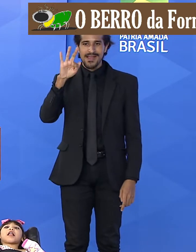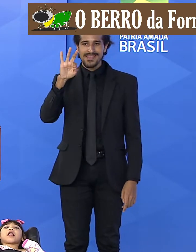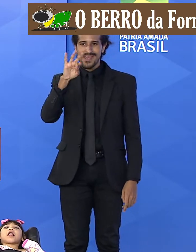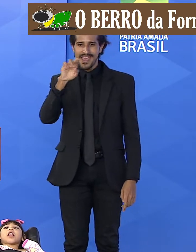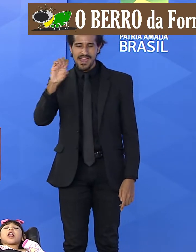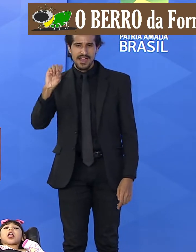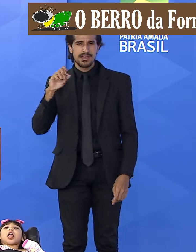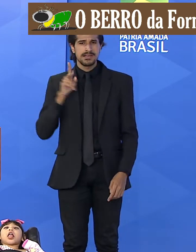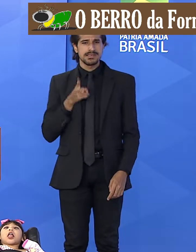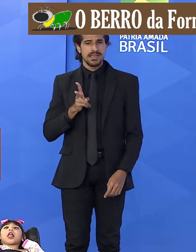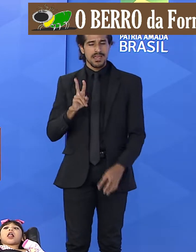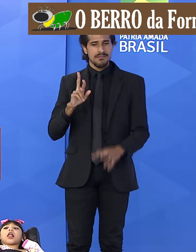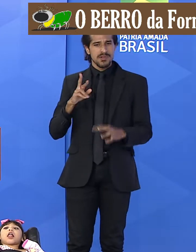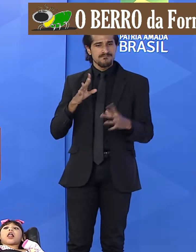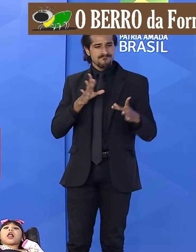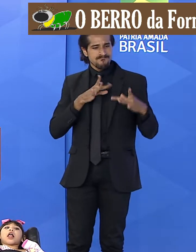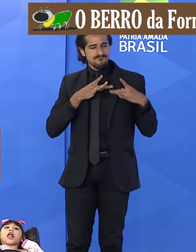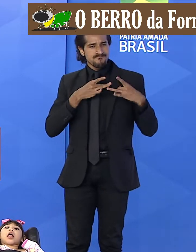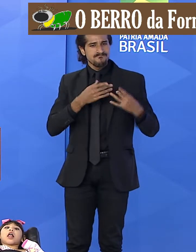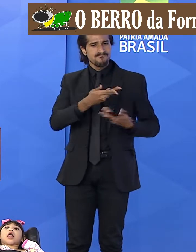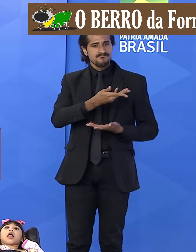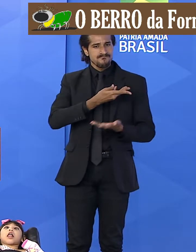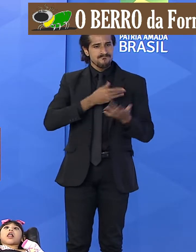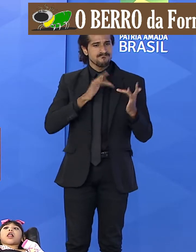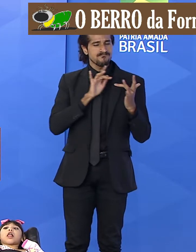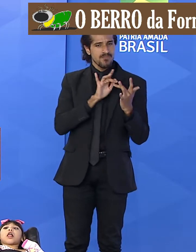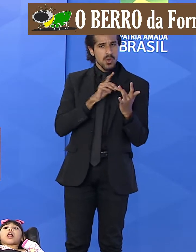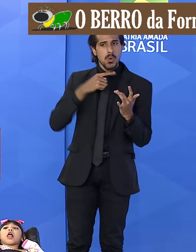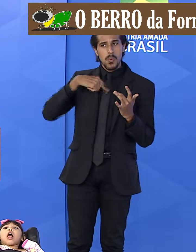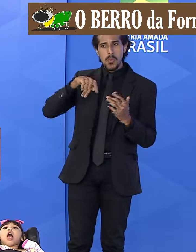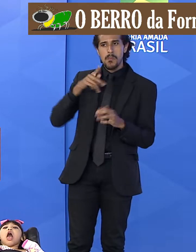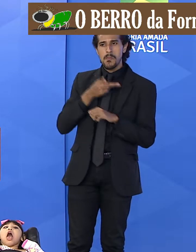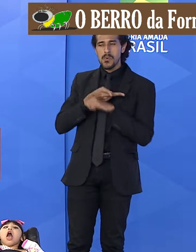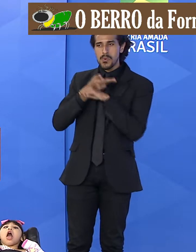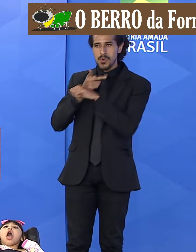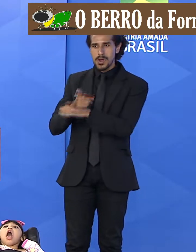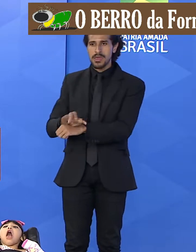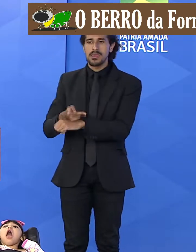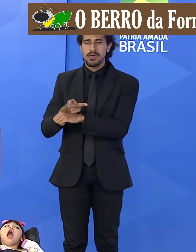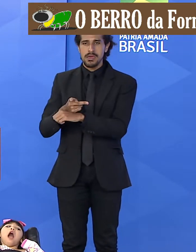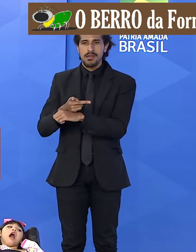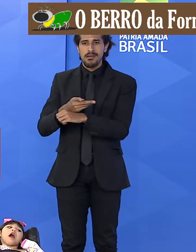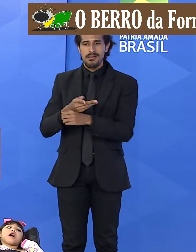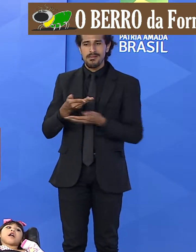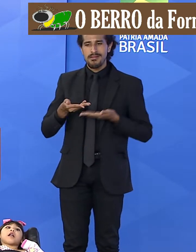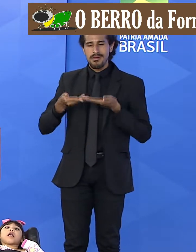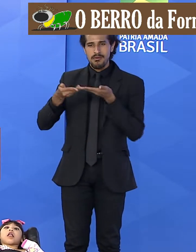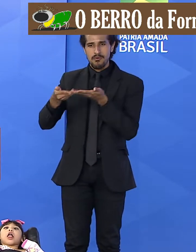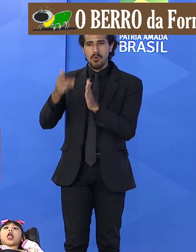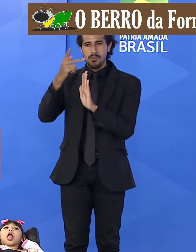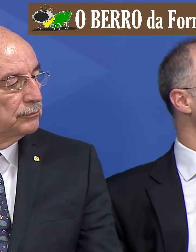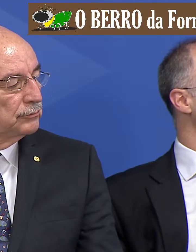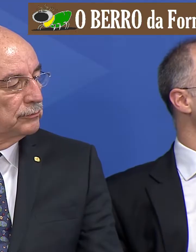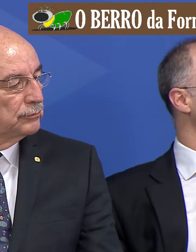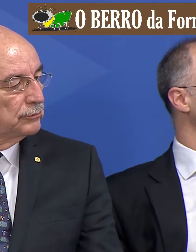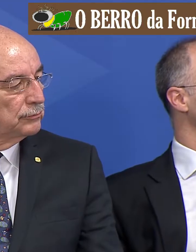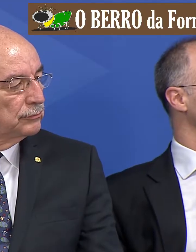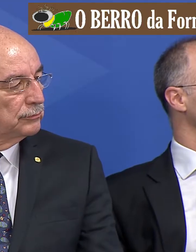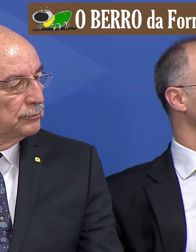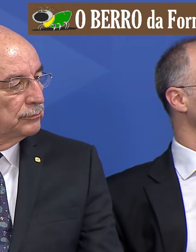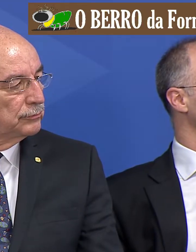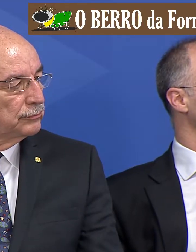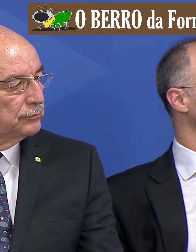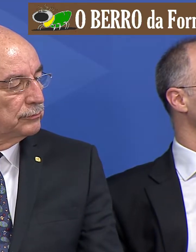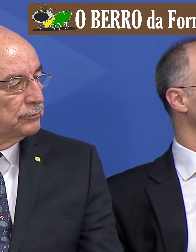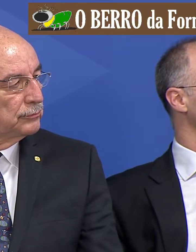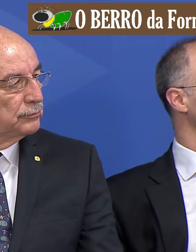humano à nossa causa desde a primeira vez que eu procurei no pleito que levamos para ele ele sempre foi muito humano em nos receber